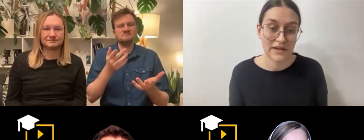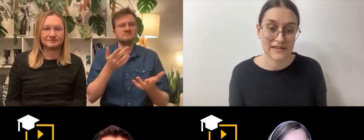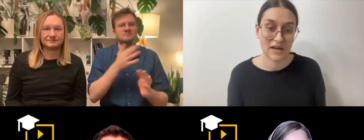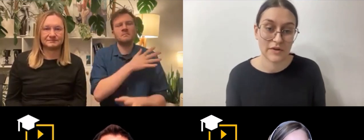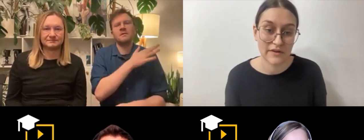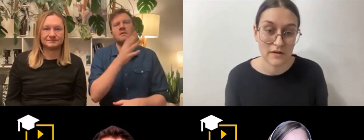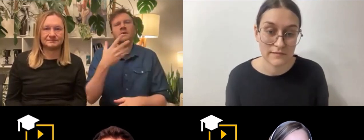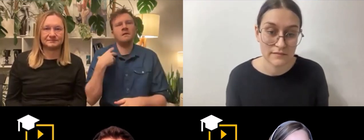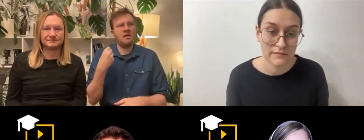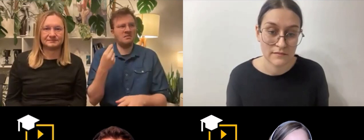języka migowego.